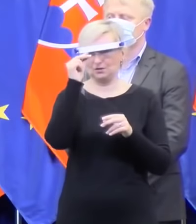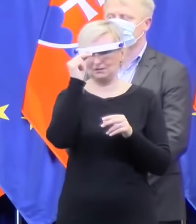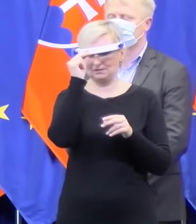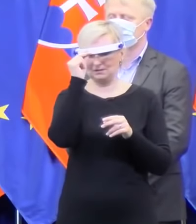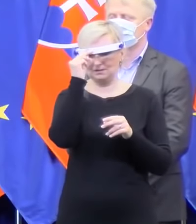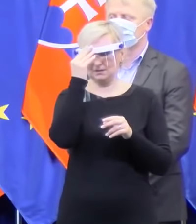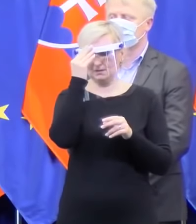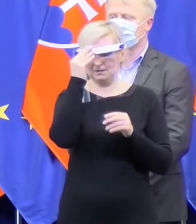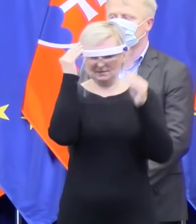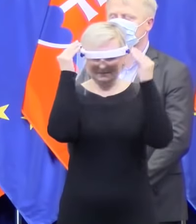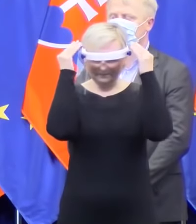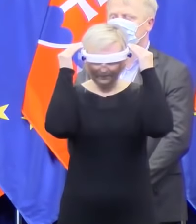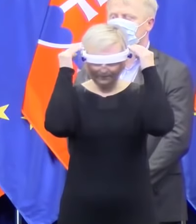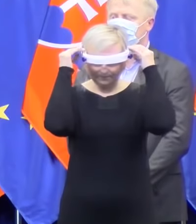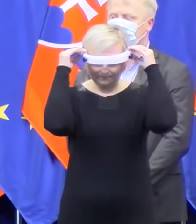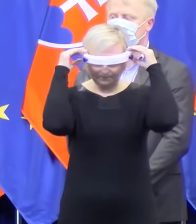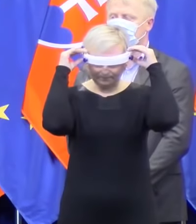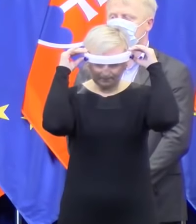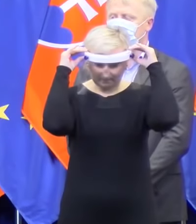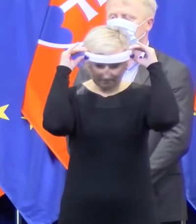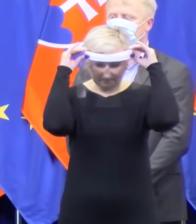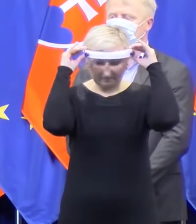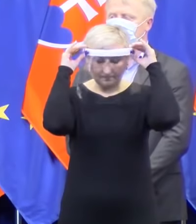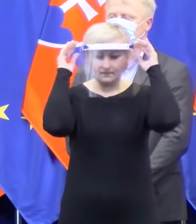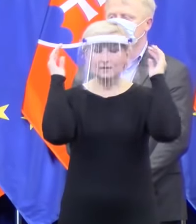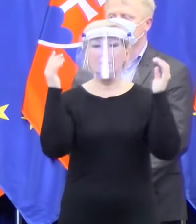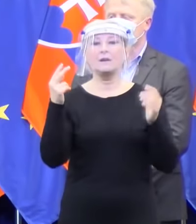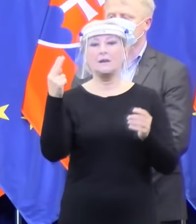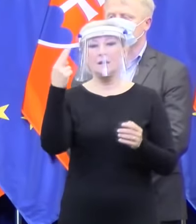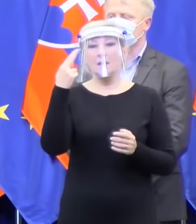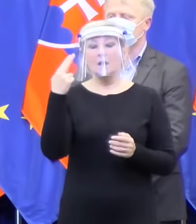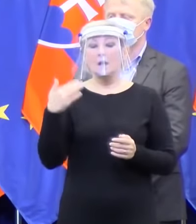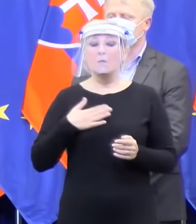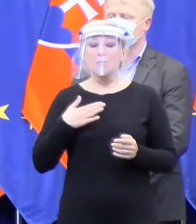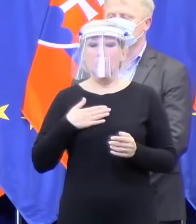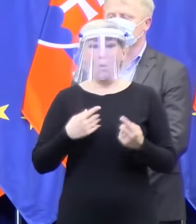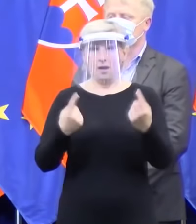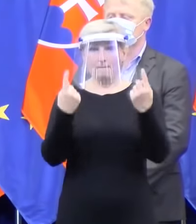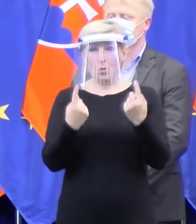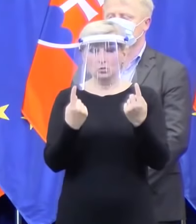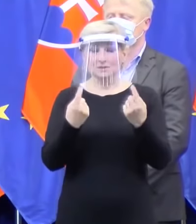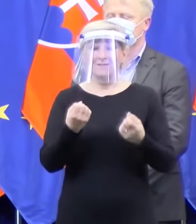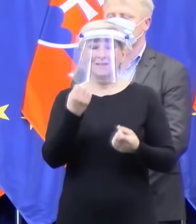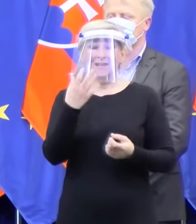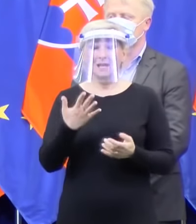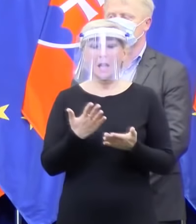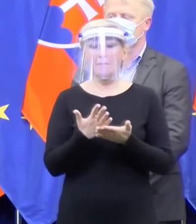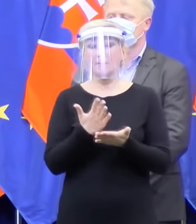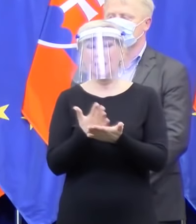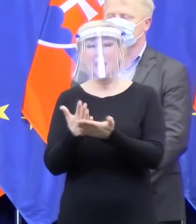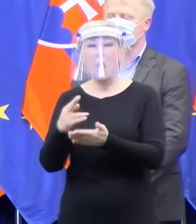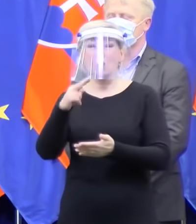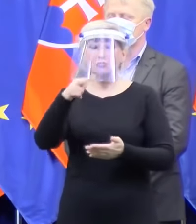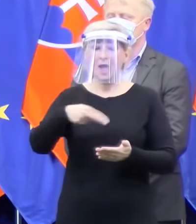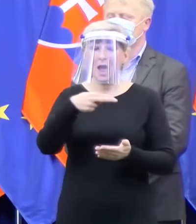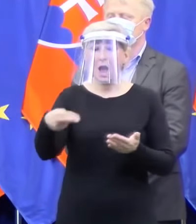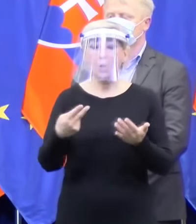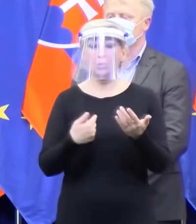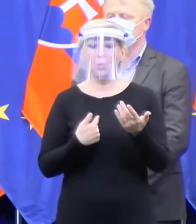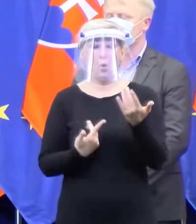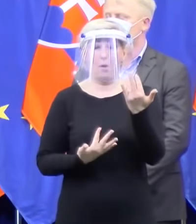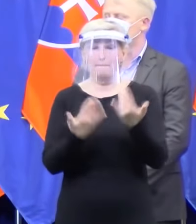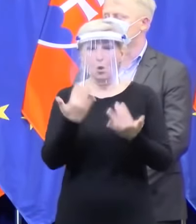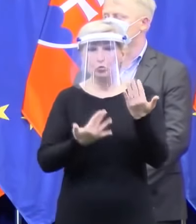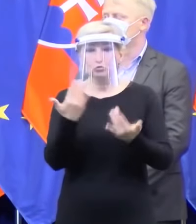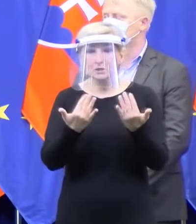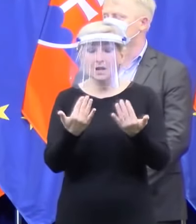mal obročiť každé euro v živote, by som sa snažil taká zmluva, aby sa v živote nenaplnila, lebo jednoducho podpisovali